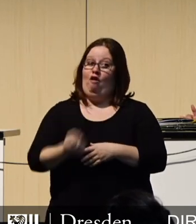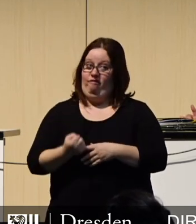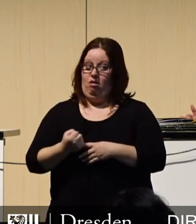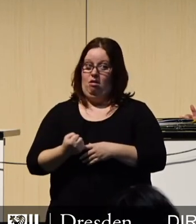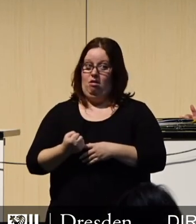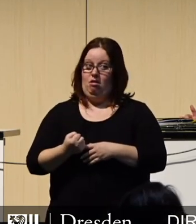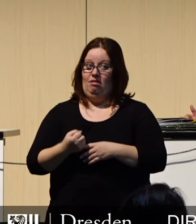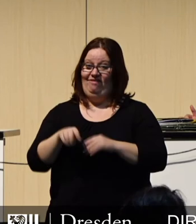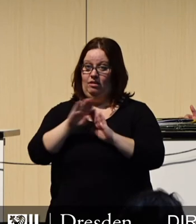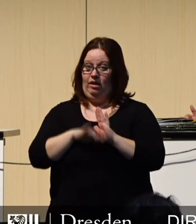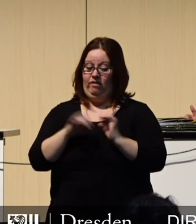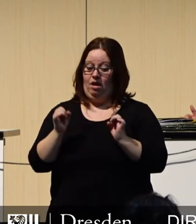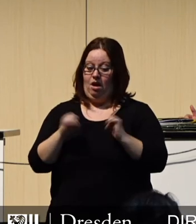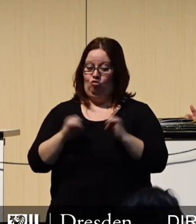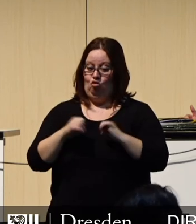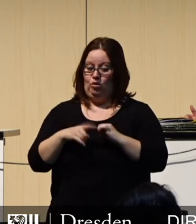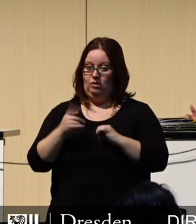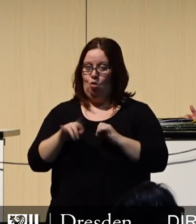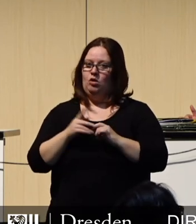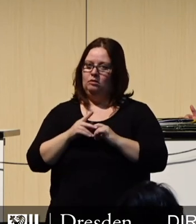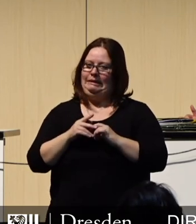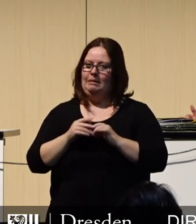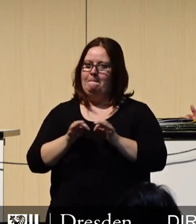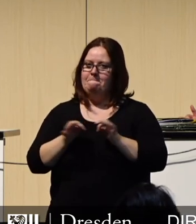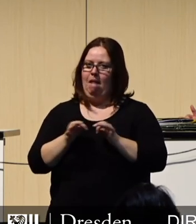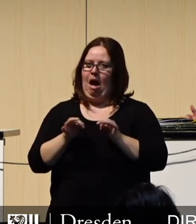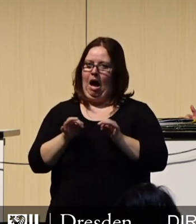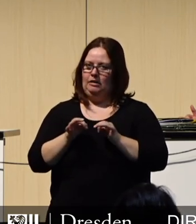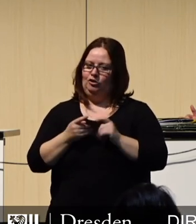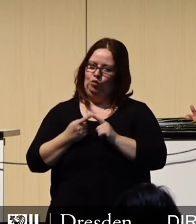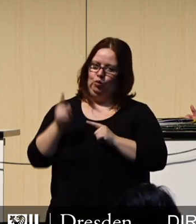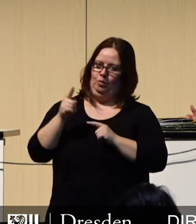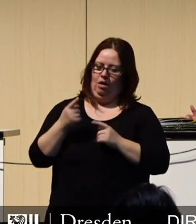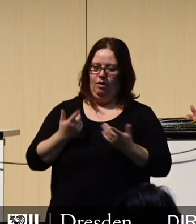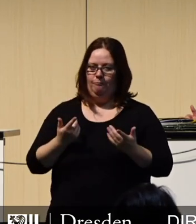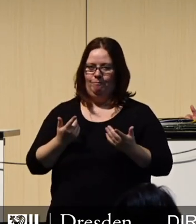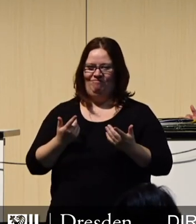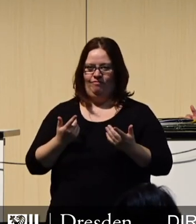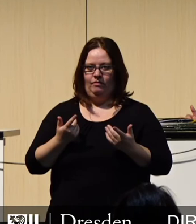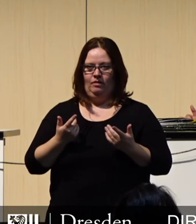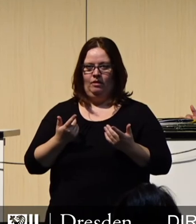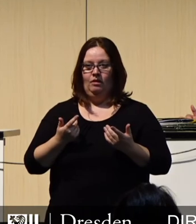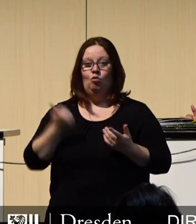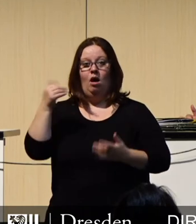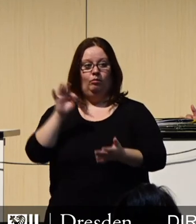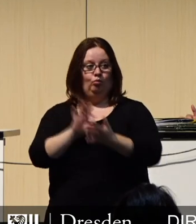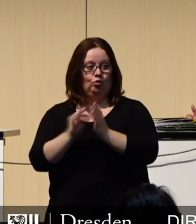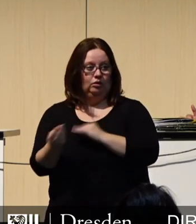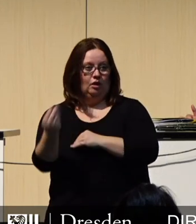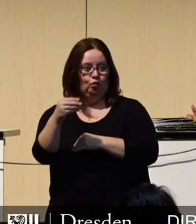dass der Tarifabschluss maßvoll bleiben wird. Ich will an dieser Stelle einen Fakt betonen.